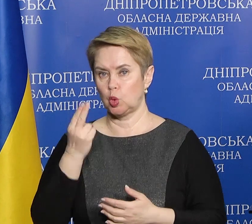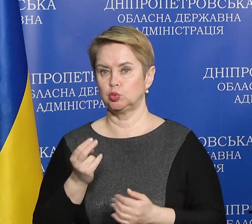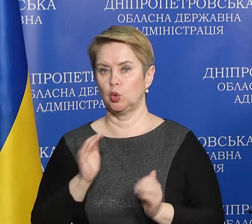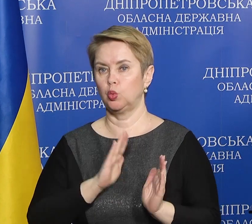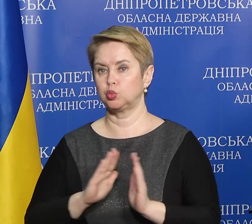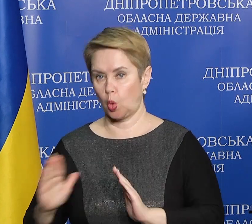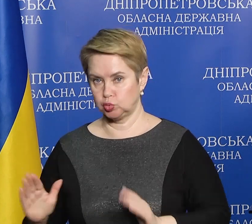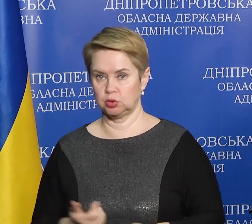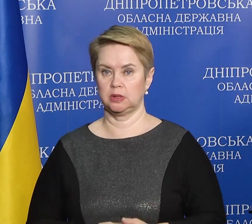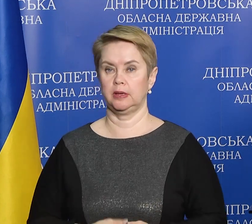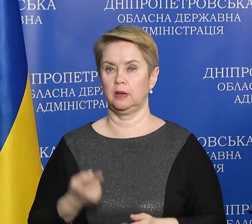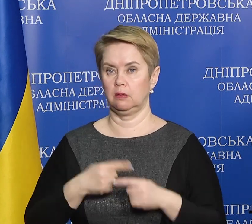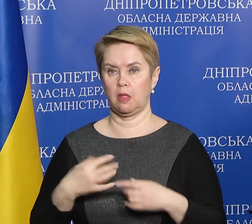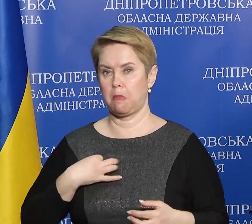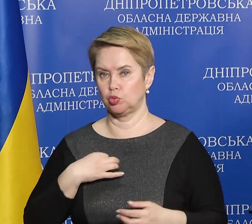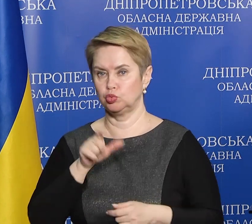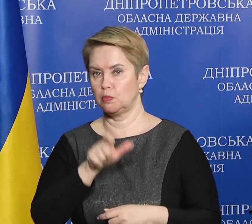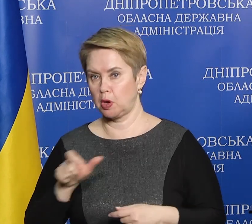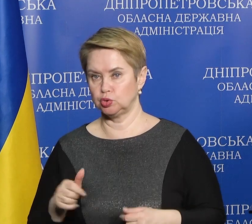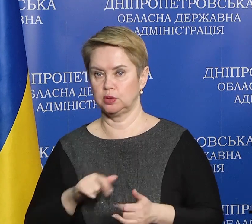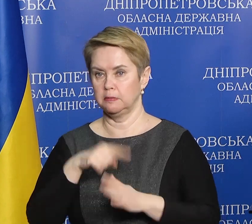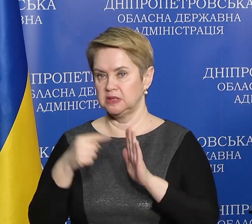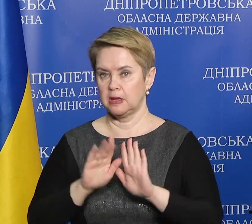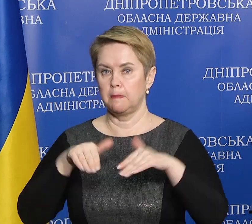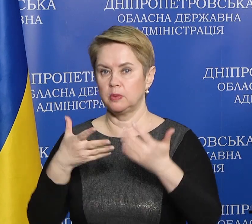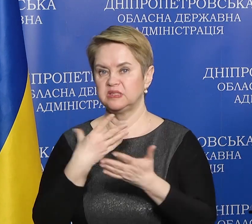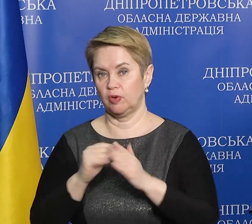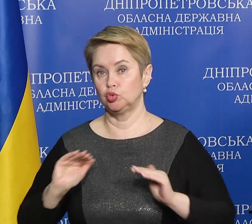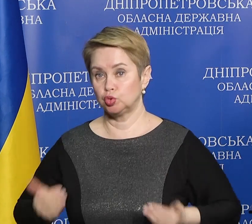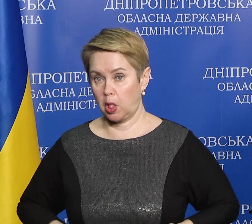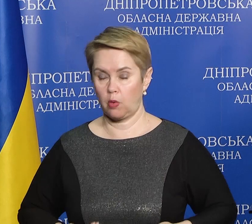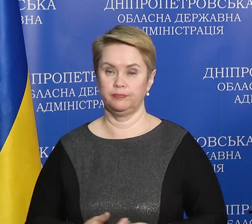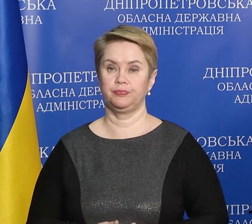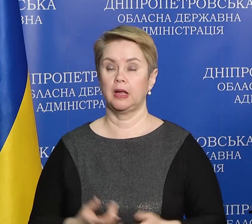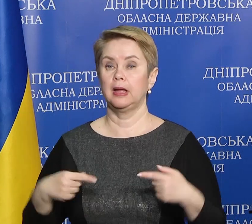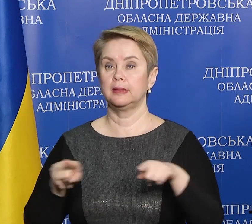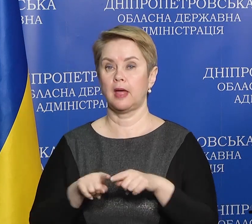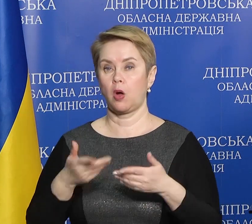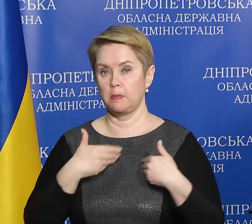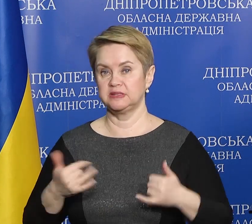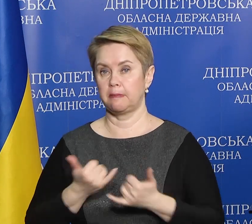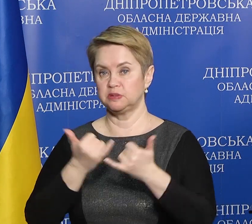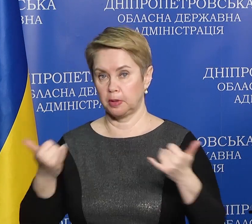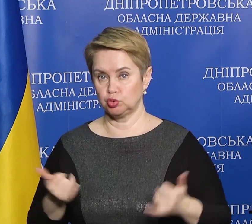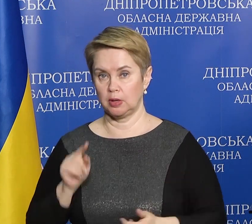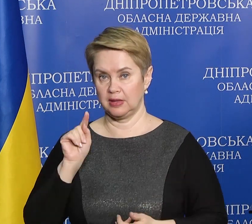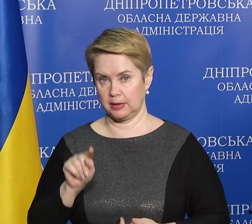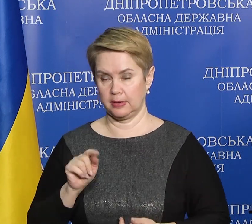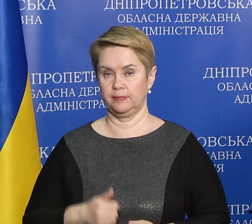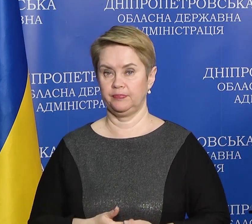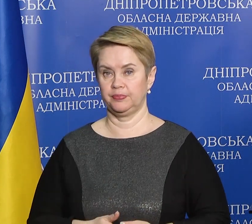гуртожитки, а також небайдужі мешканці міста пропонують своє житло. Також ми забезпечуємо їх